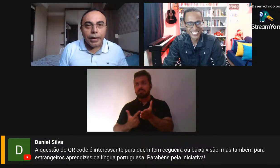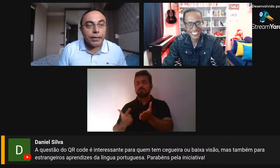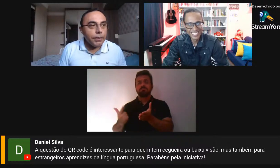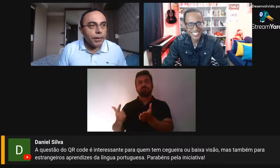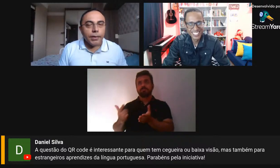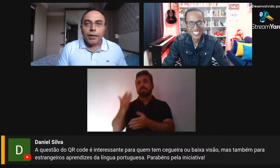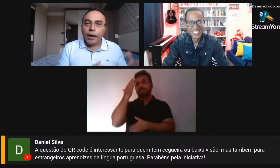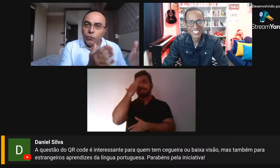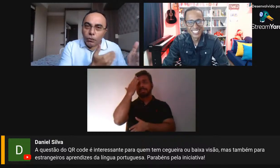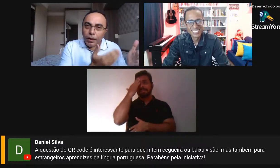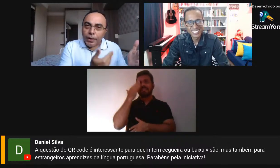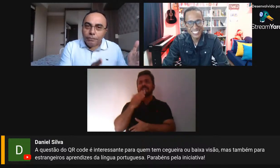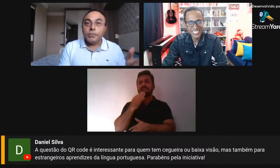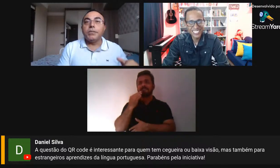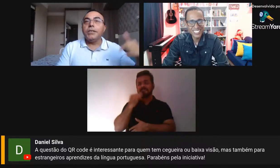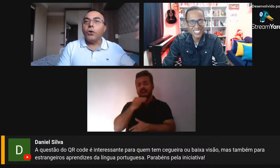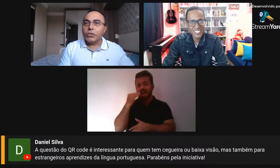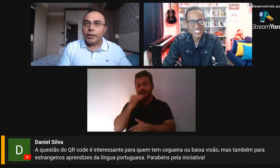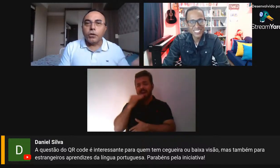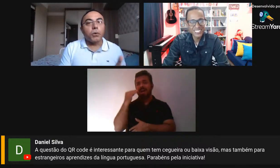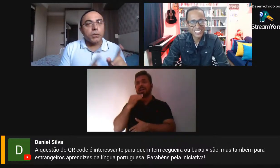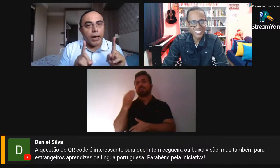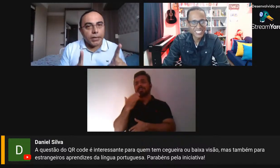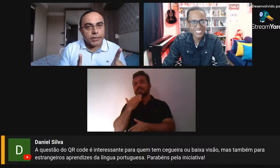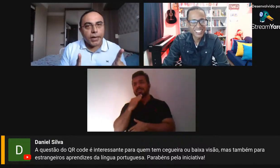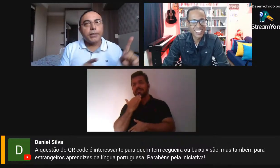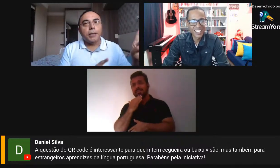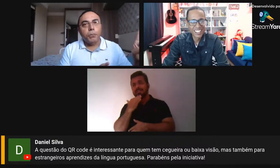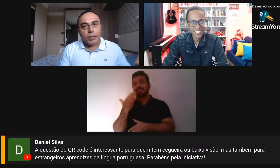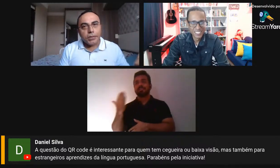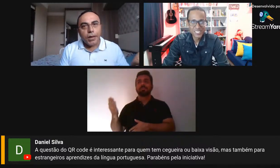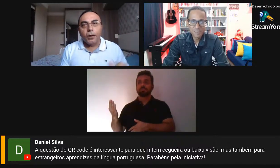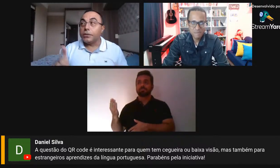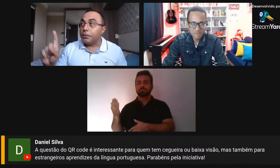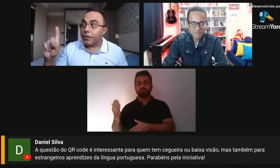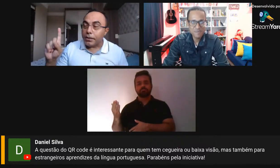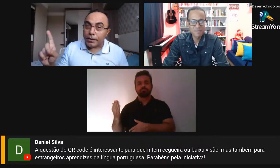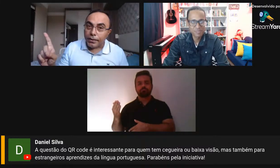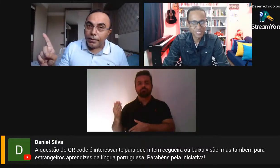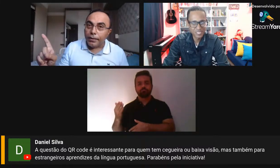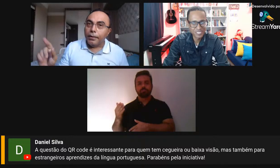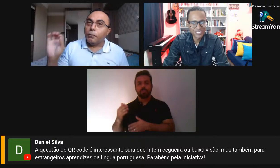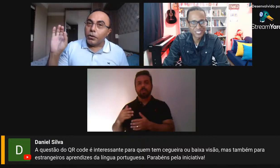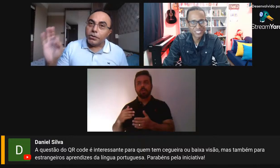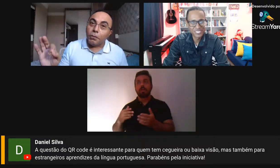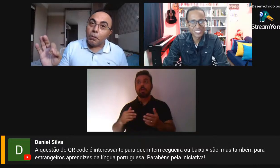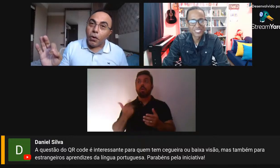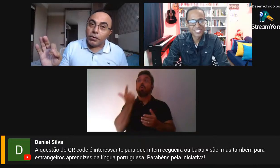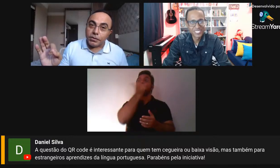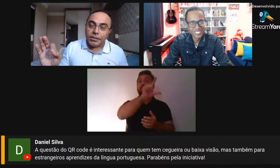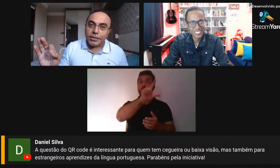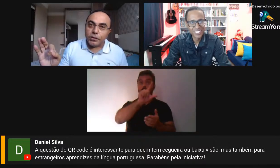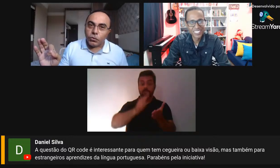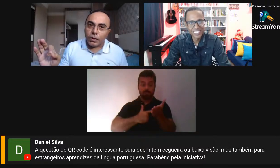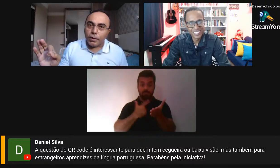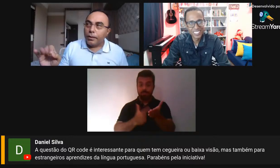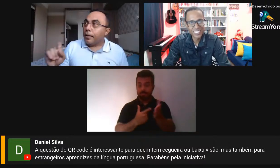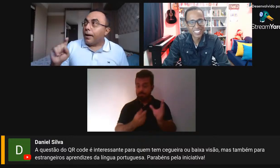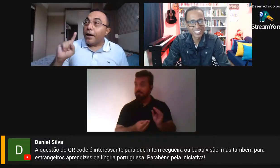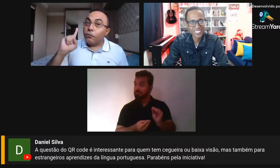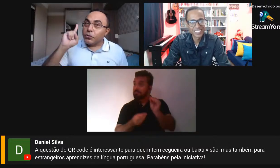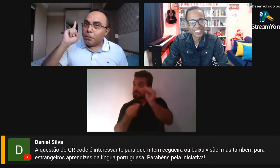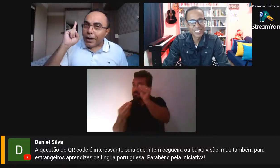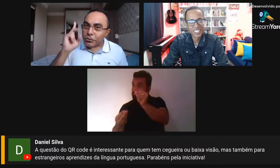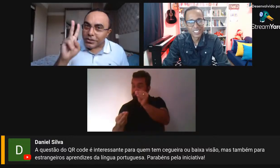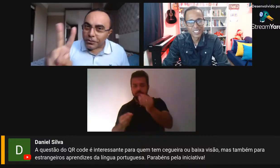melhor do que ele aí. Aí vão ler se gostarem de alguma coisa. Ah, esse cara aqui tem potencial, essa menina aqui pode dar uma boa escritora.